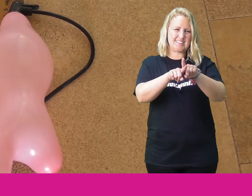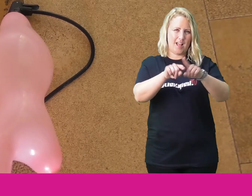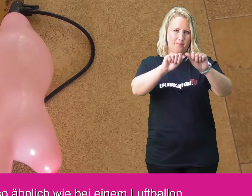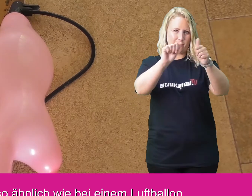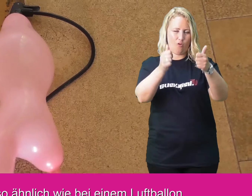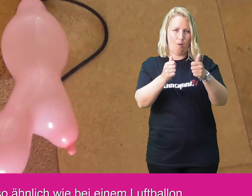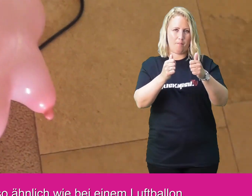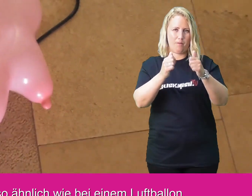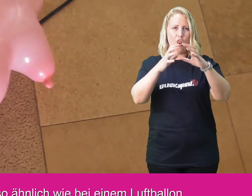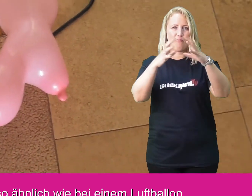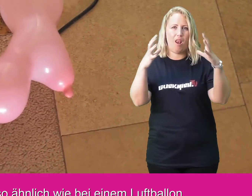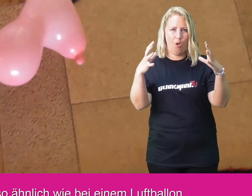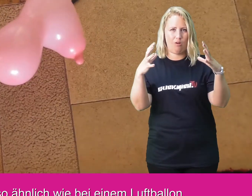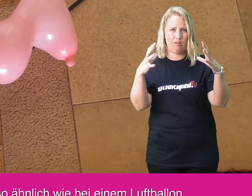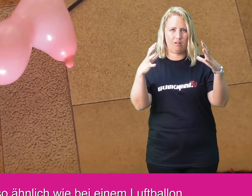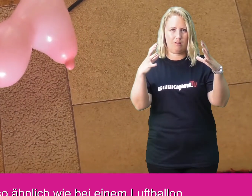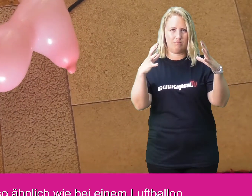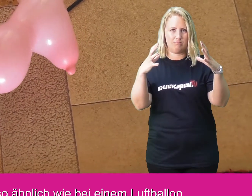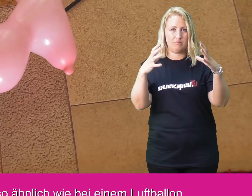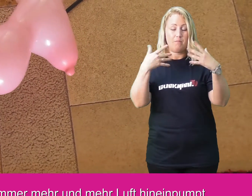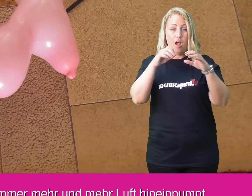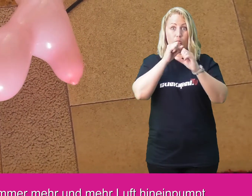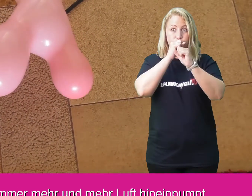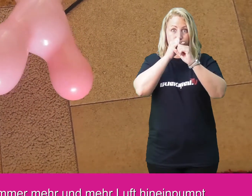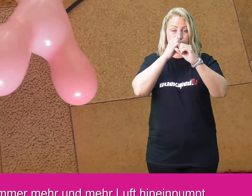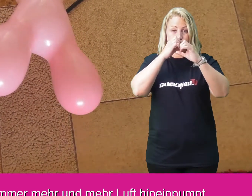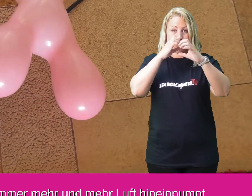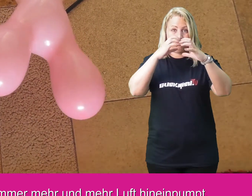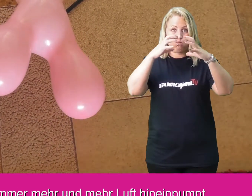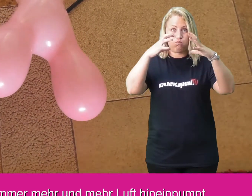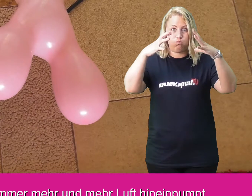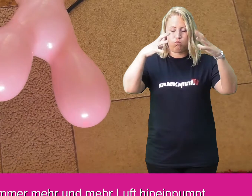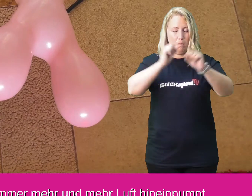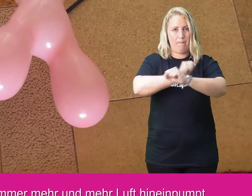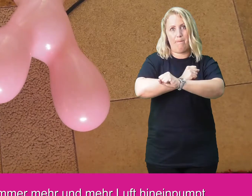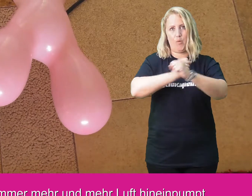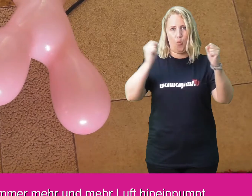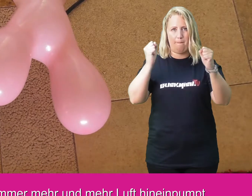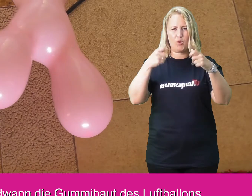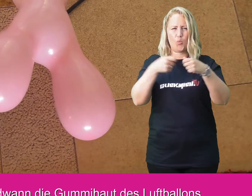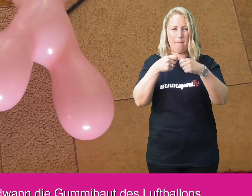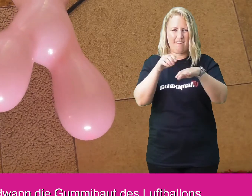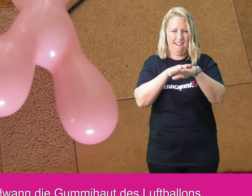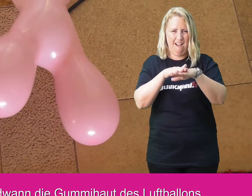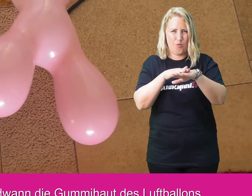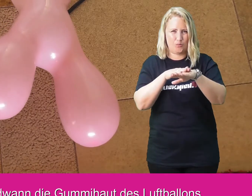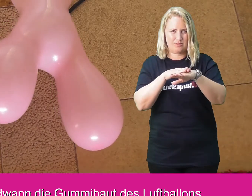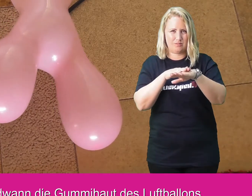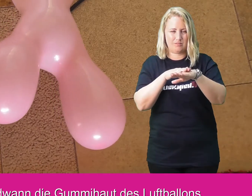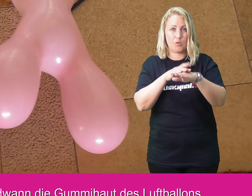Das ist so ähnlich wie bei einem Luftballon. Wenn man immer mehr und mehr Luft hineinpumpt, platzt irgendwann die Gummihaut des